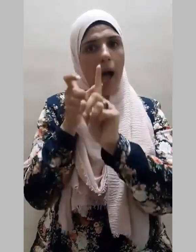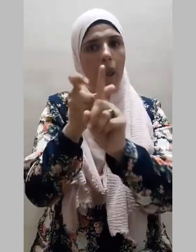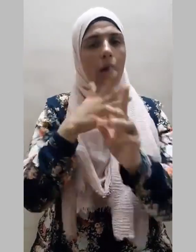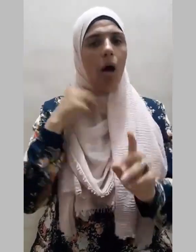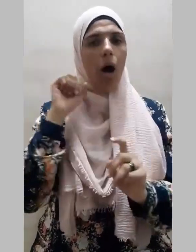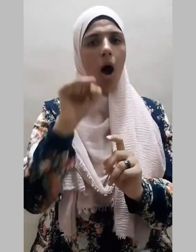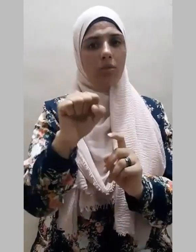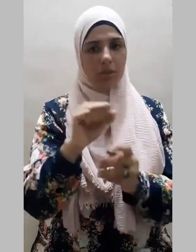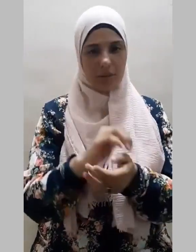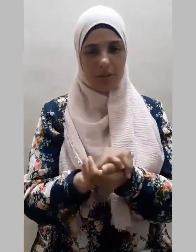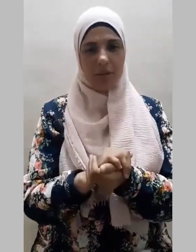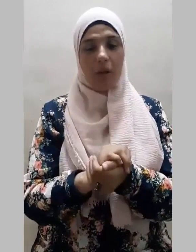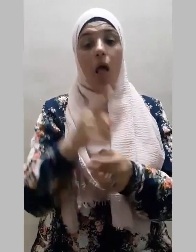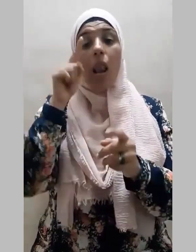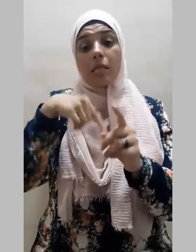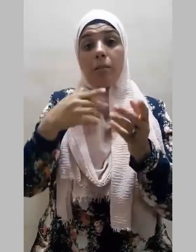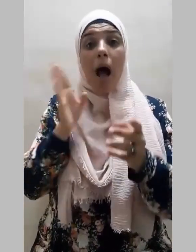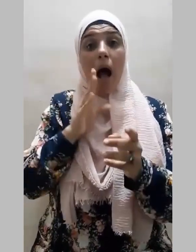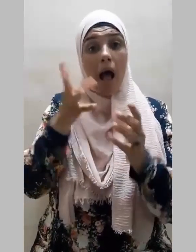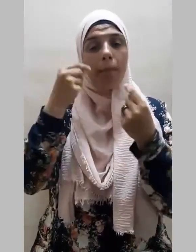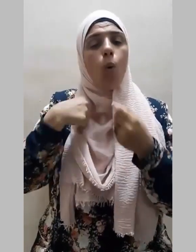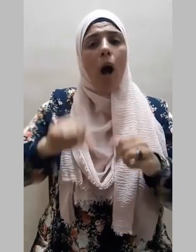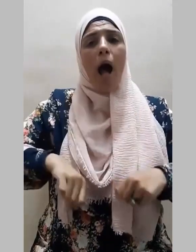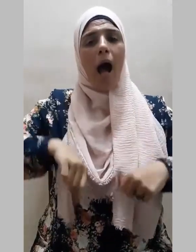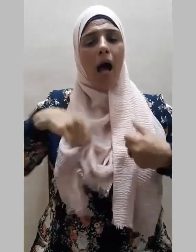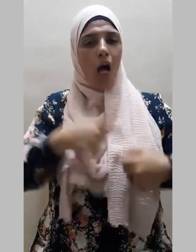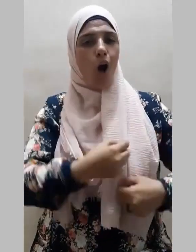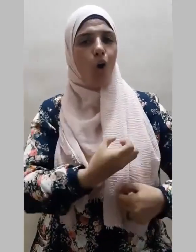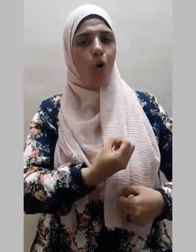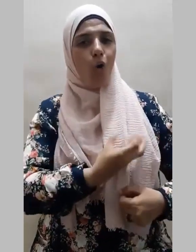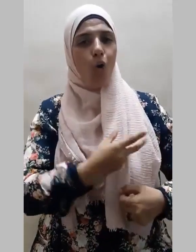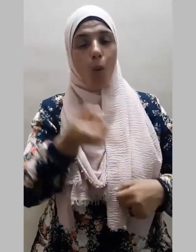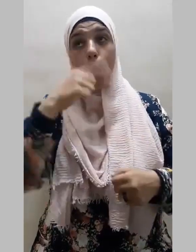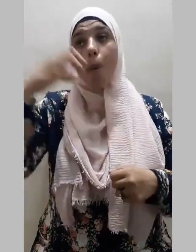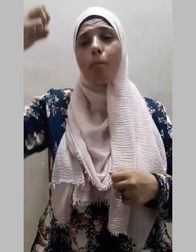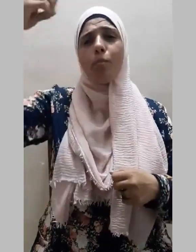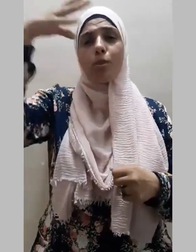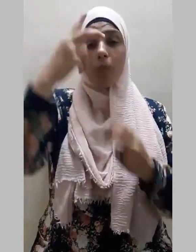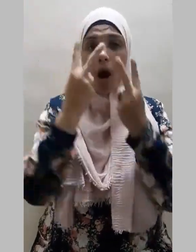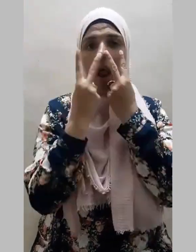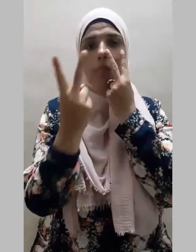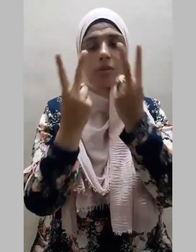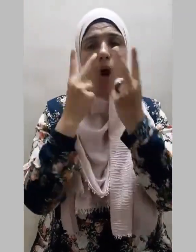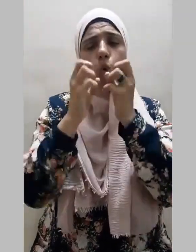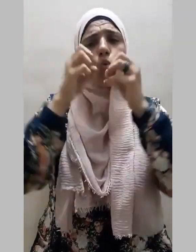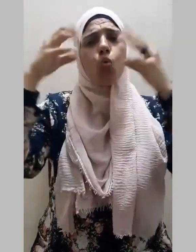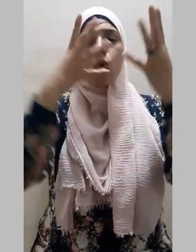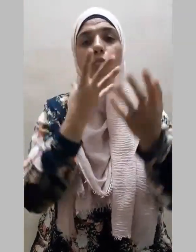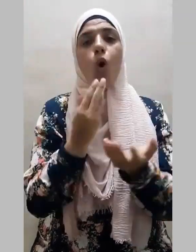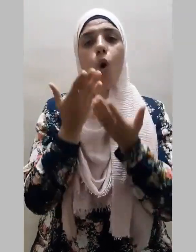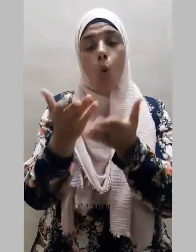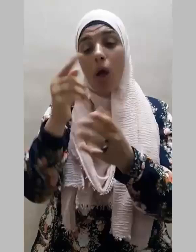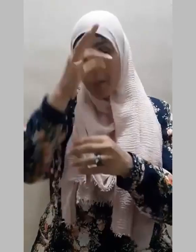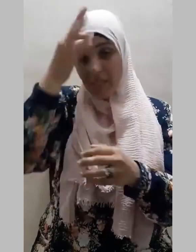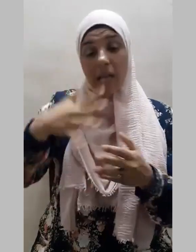فهو حياة القلوب ومصباح الأبصار إذ يبلغ العلم